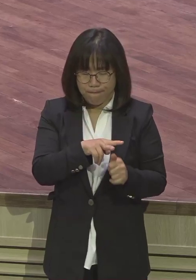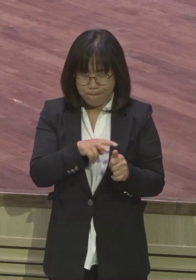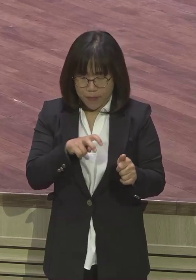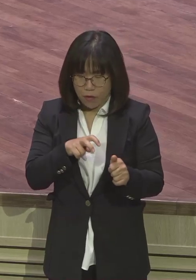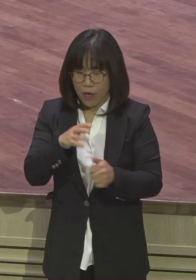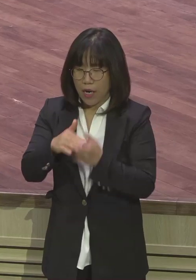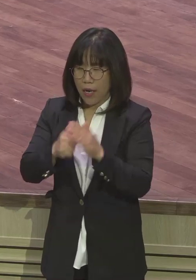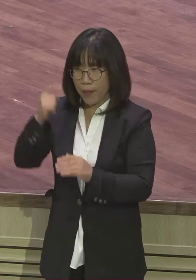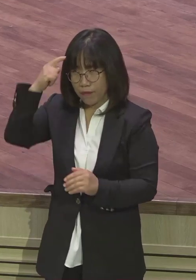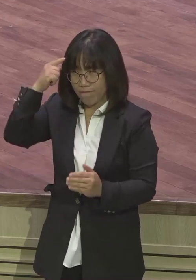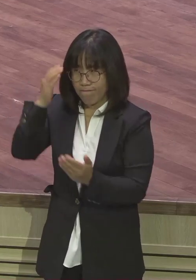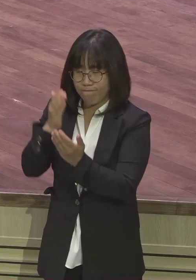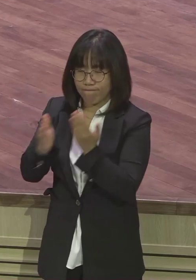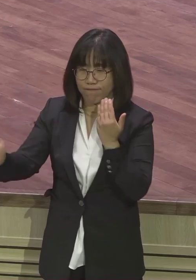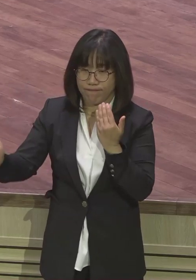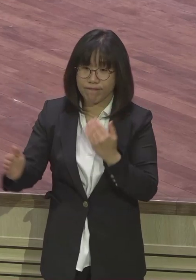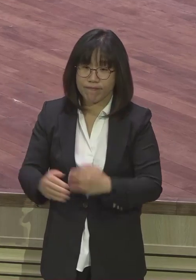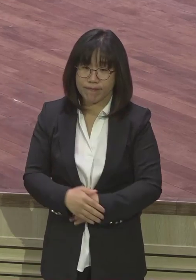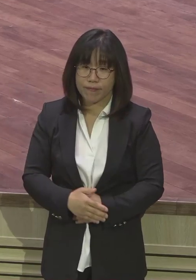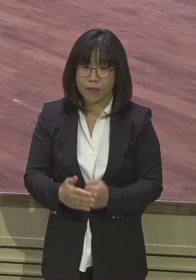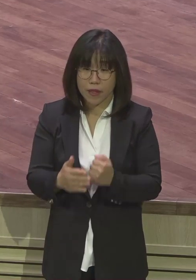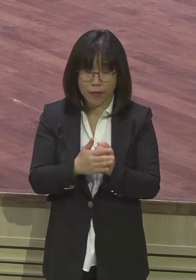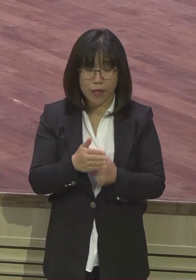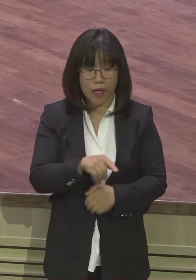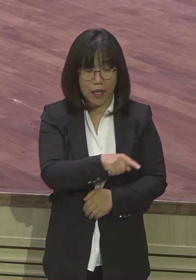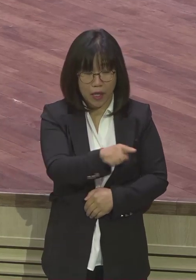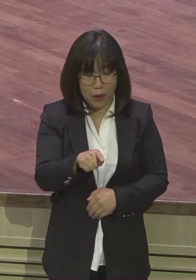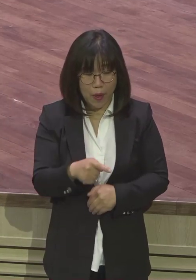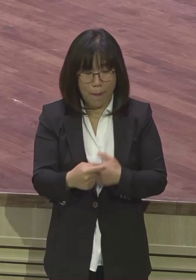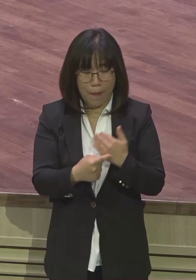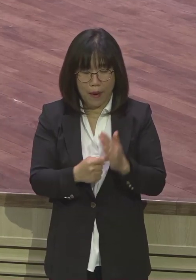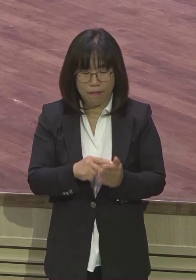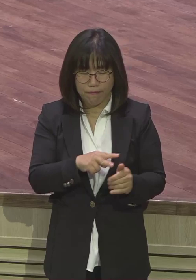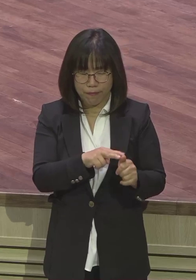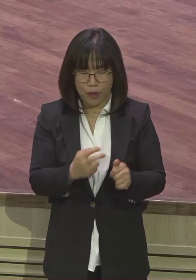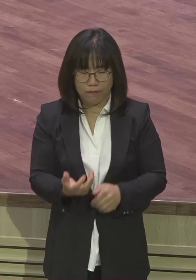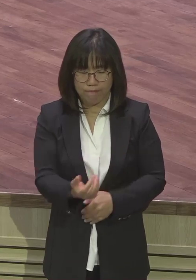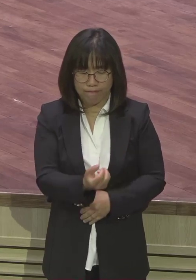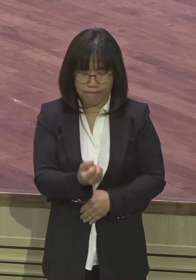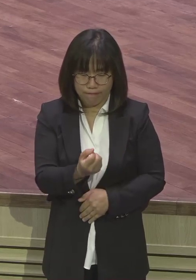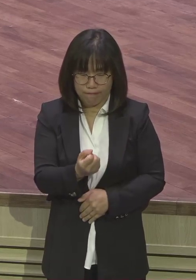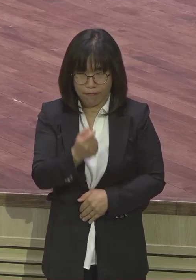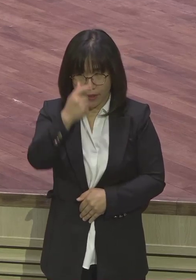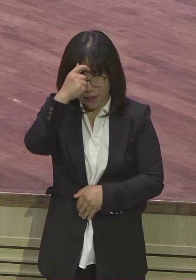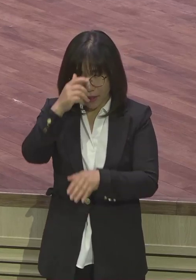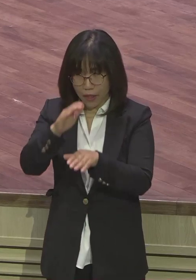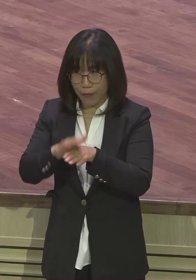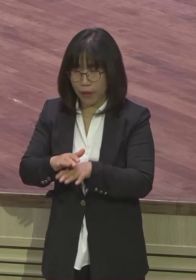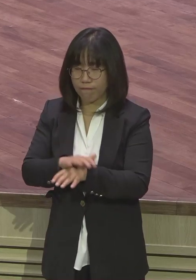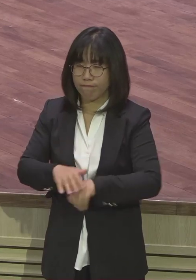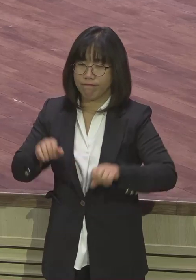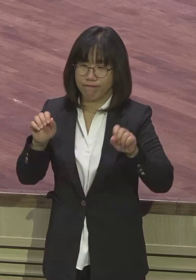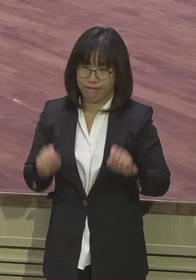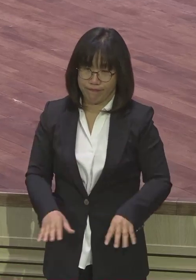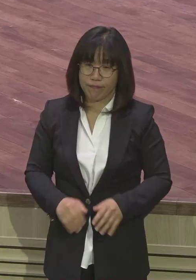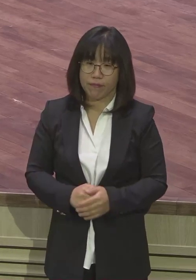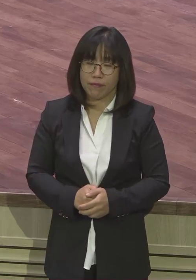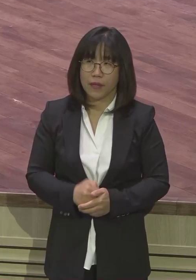그런 마음을 가지고 예배 드려면 아무 소용없어요. 기도해도 아무 소용 안 받는다니까요.